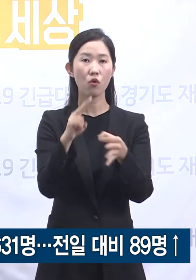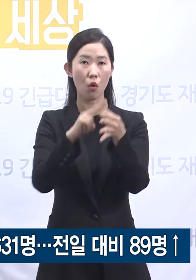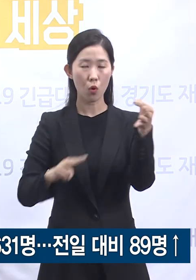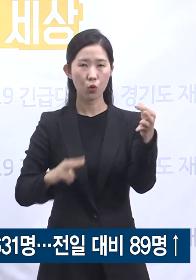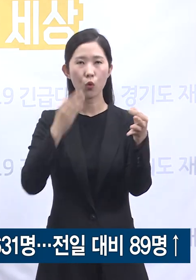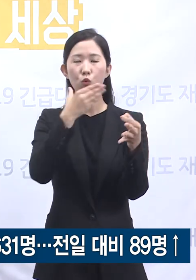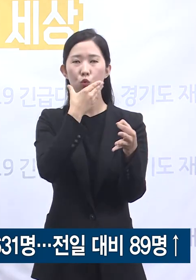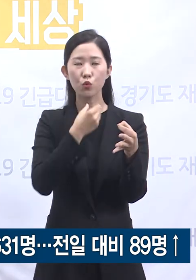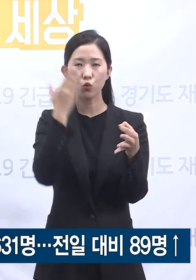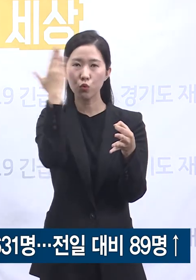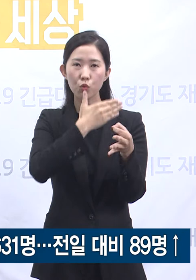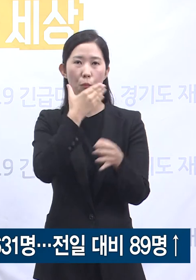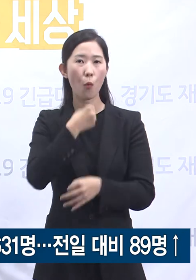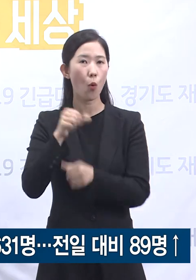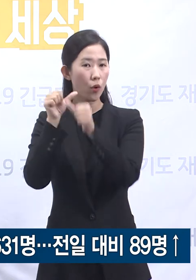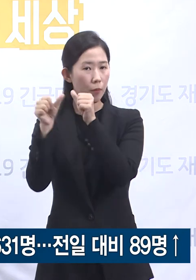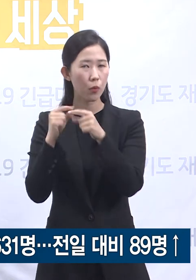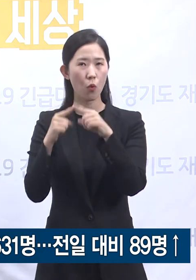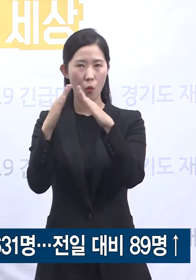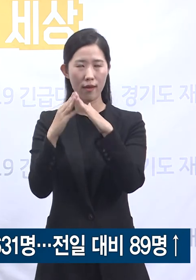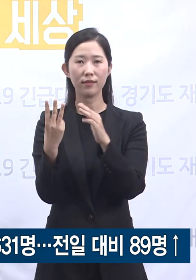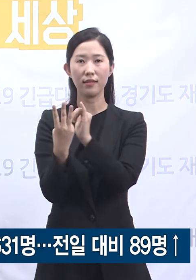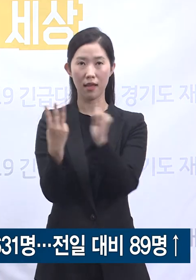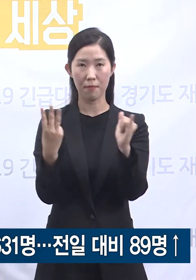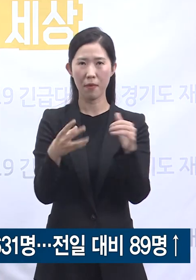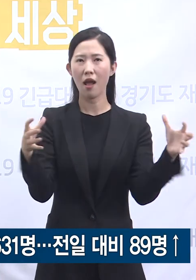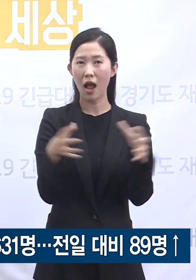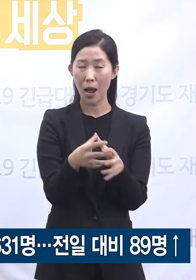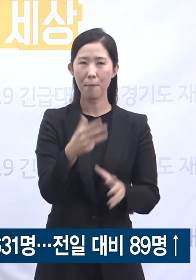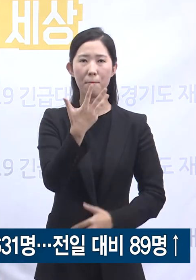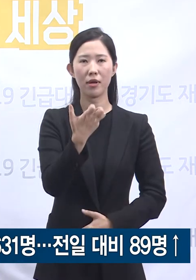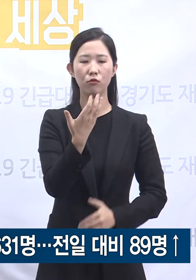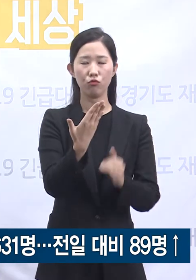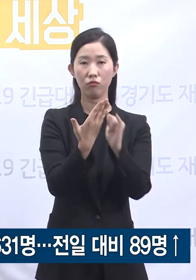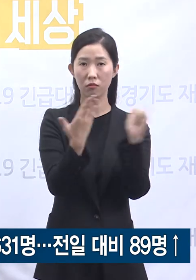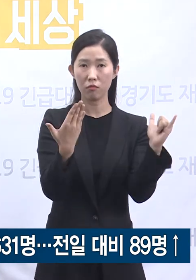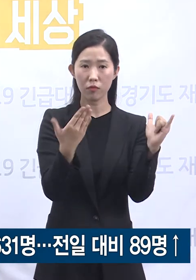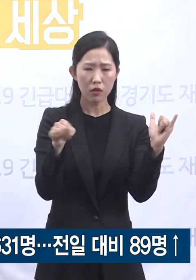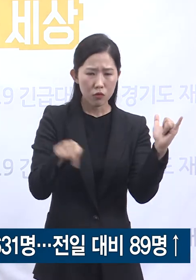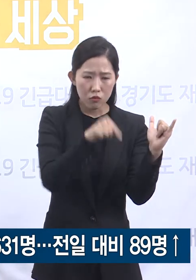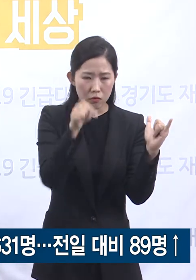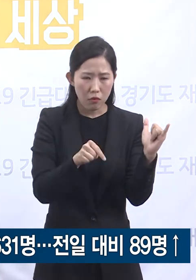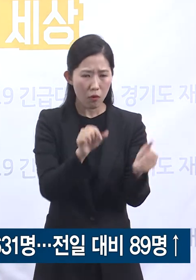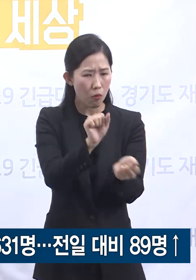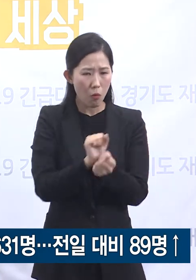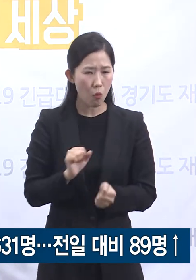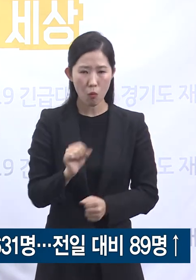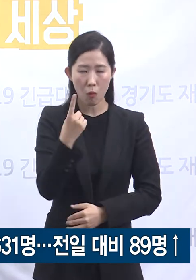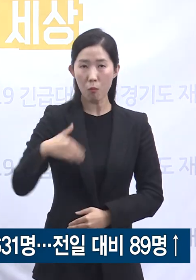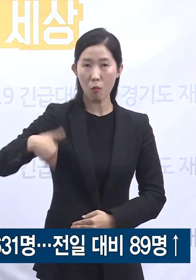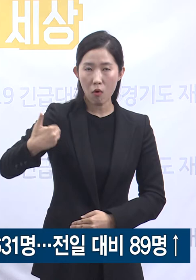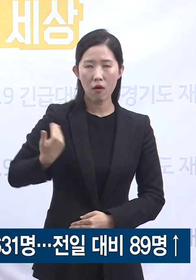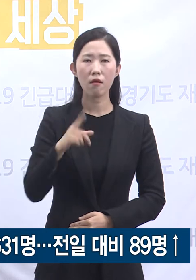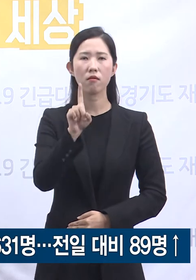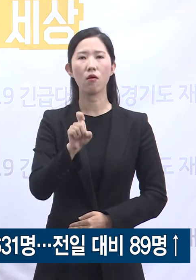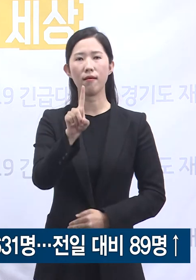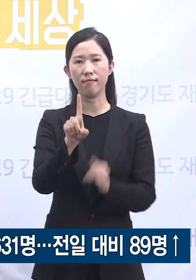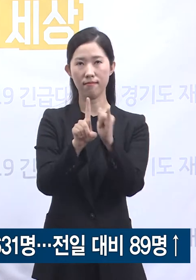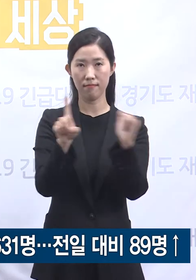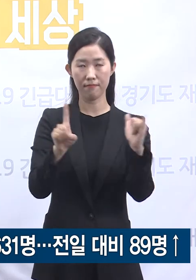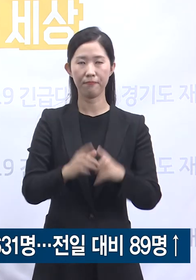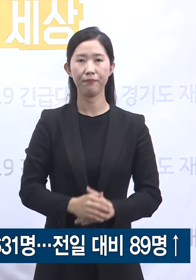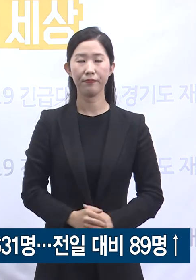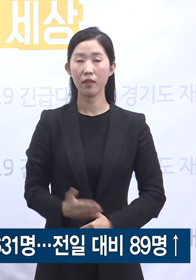총 89명이며 이중 감염원을 알 수 없는 환자는 11명입니다. 지난 8월